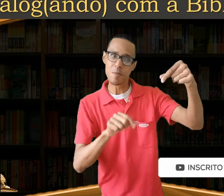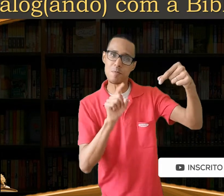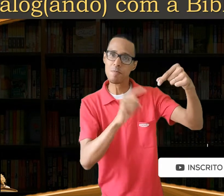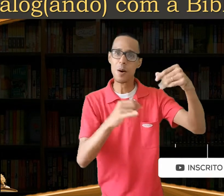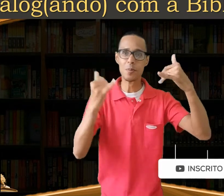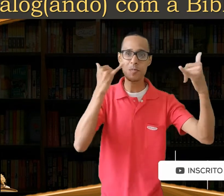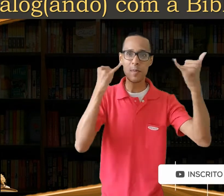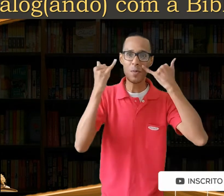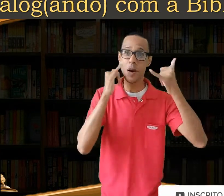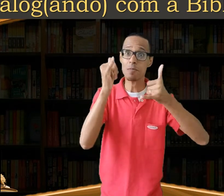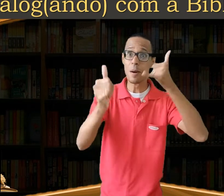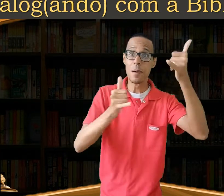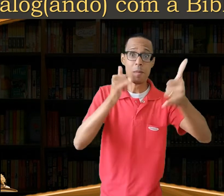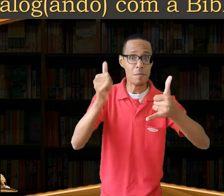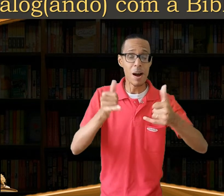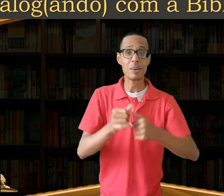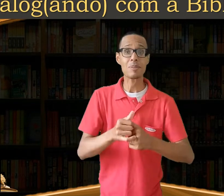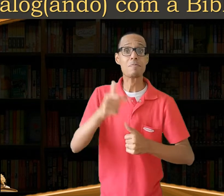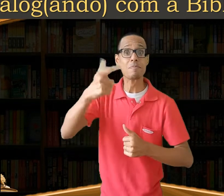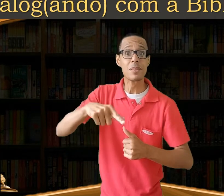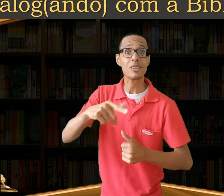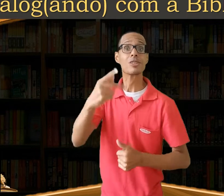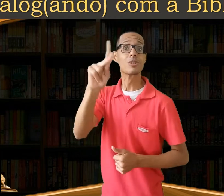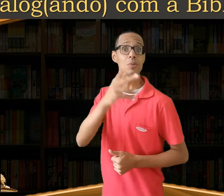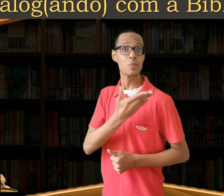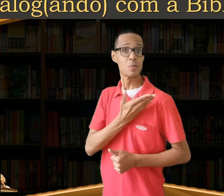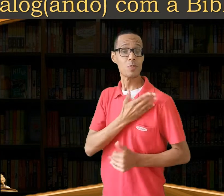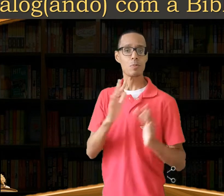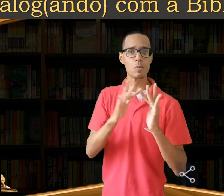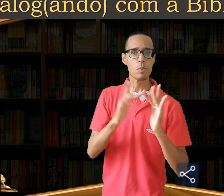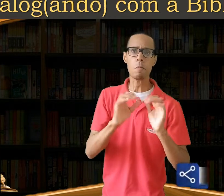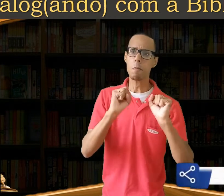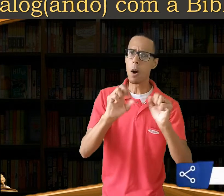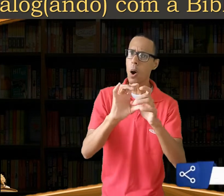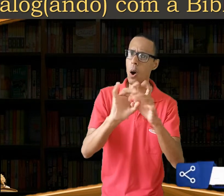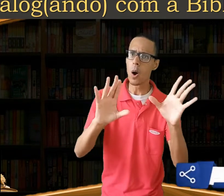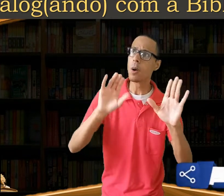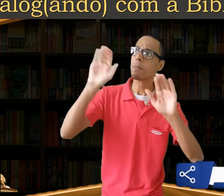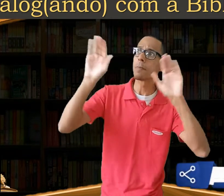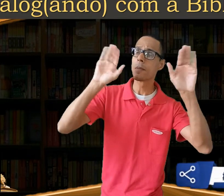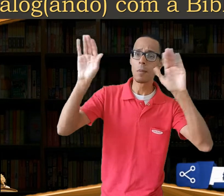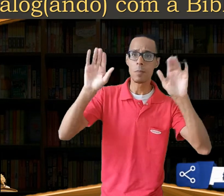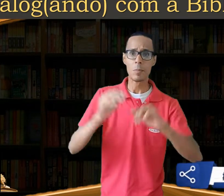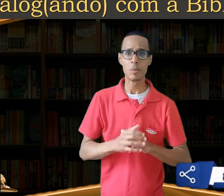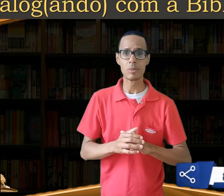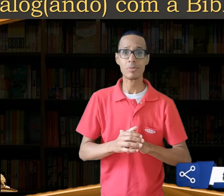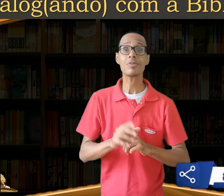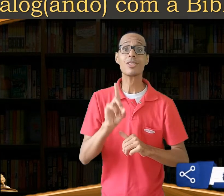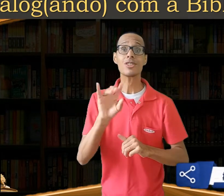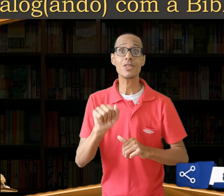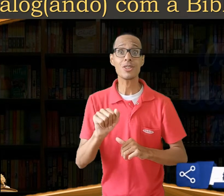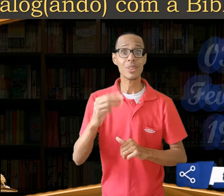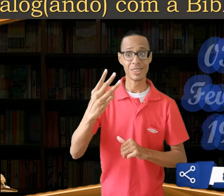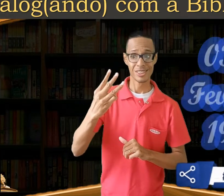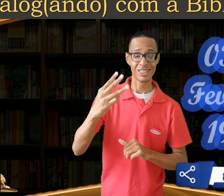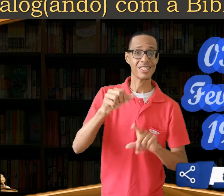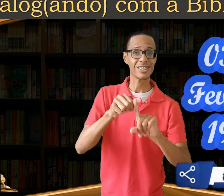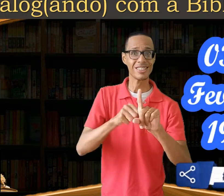notificações e compartilhe com seus contatos. Espero vocês no próximo dia 3 de fevereiro,